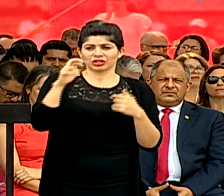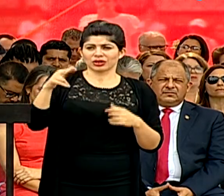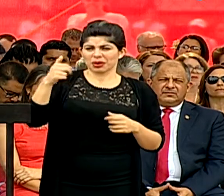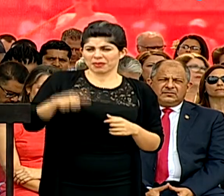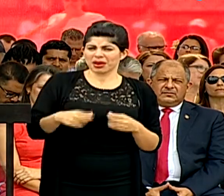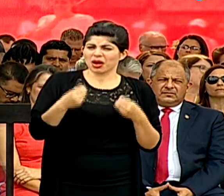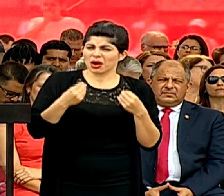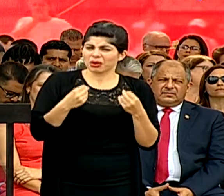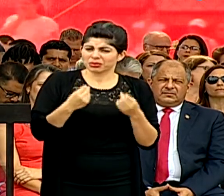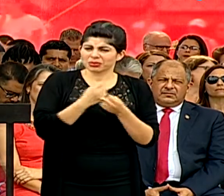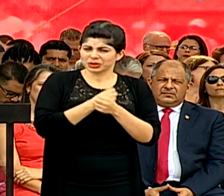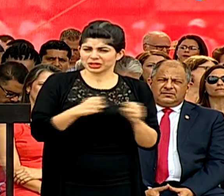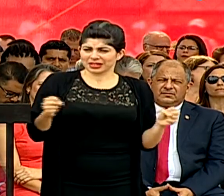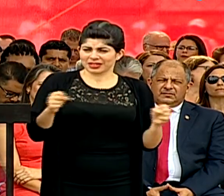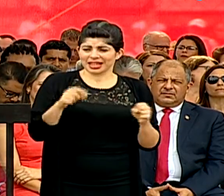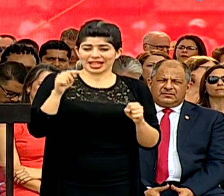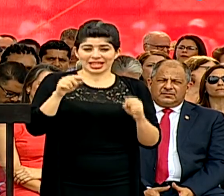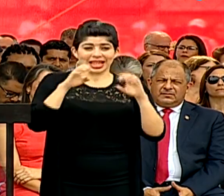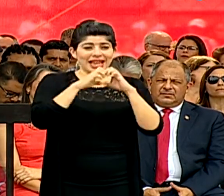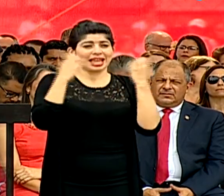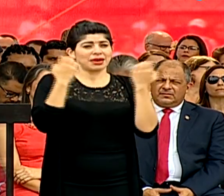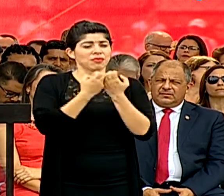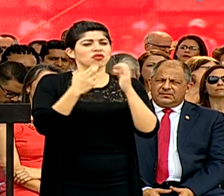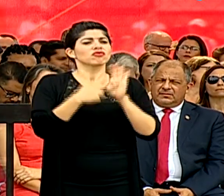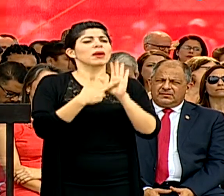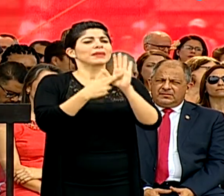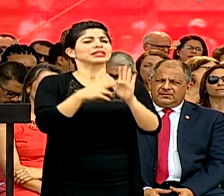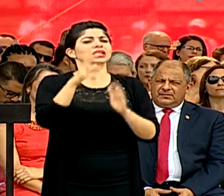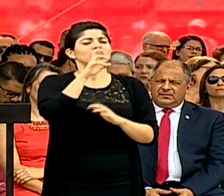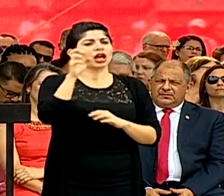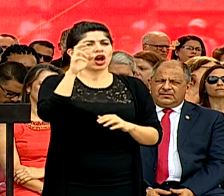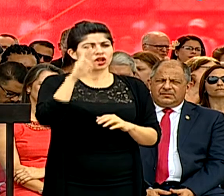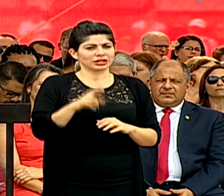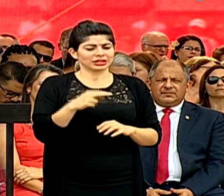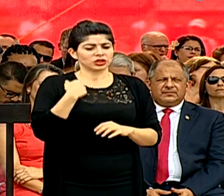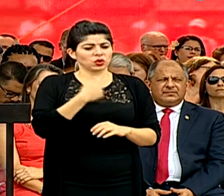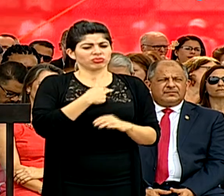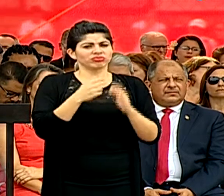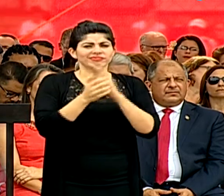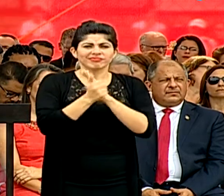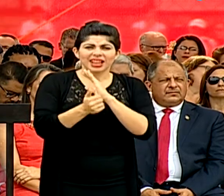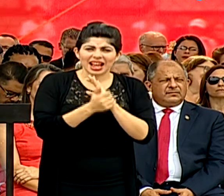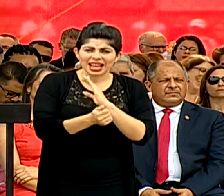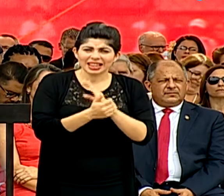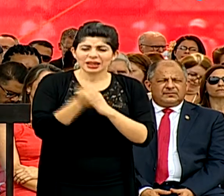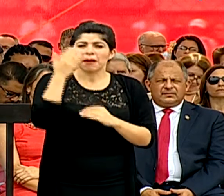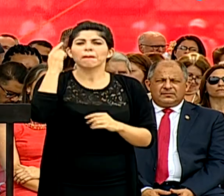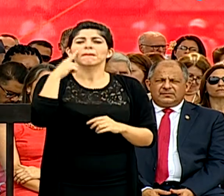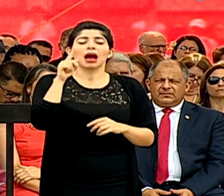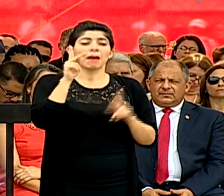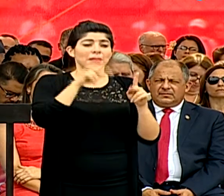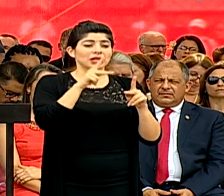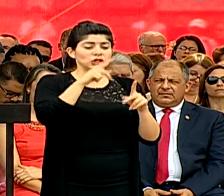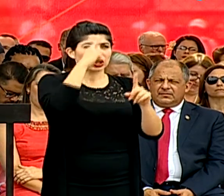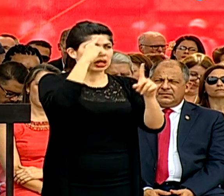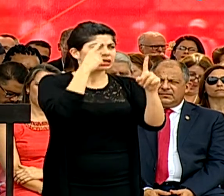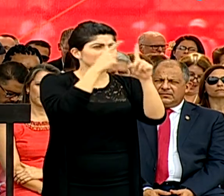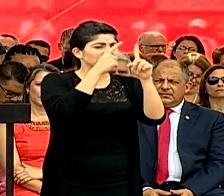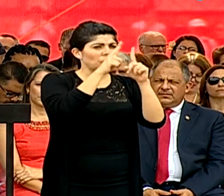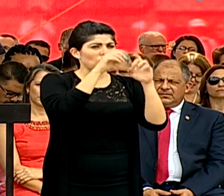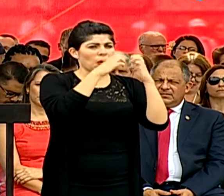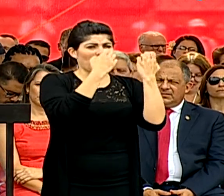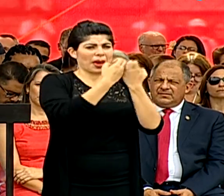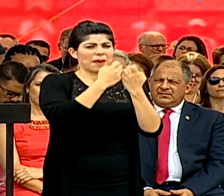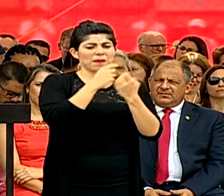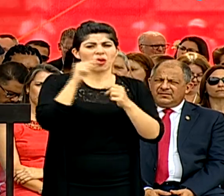¿Cómo es posible? Este equipo está representando a Costa Rica, a nuestro talento, para que unos obsesionados con un solo equipo